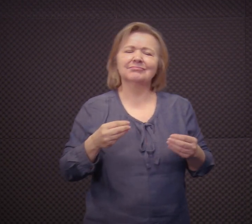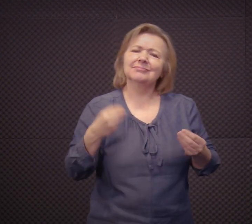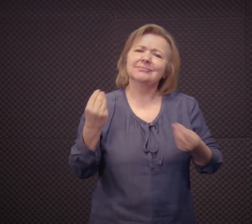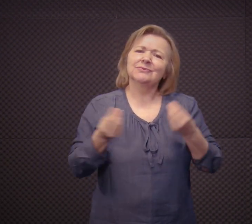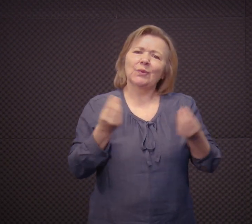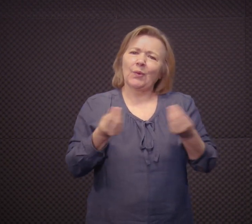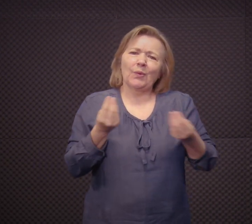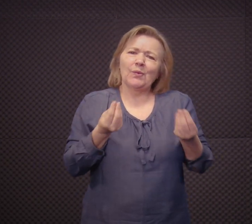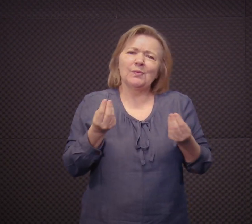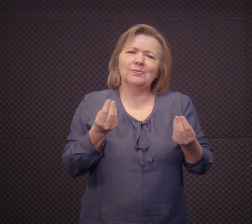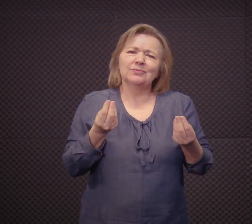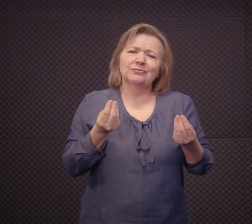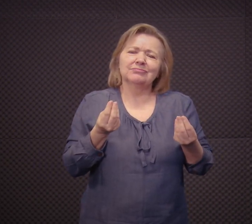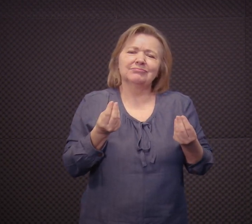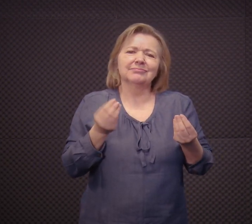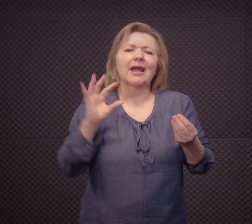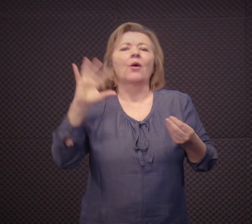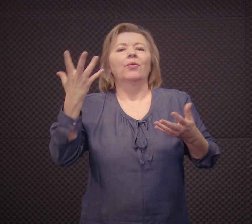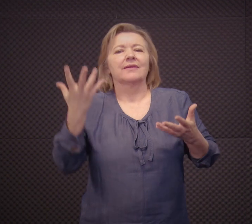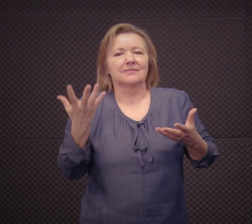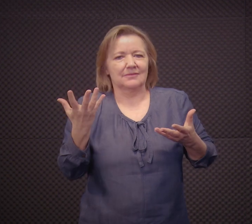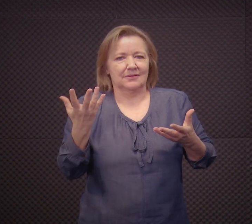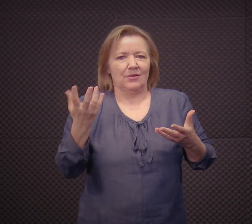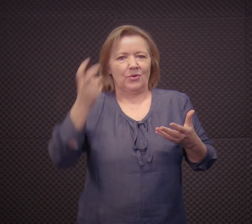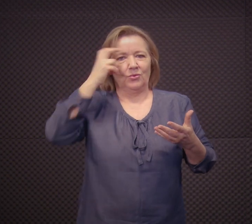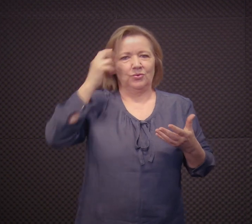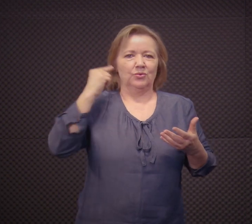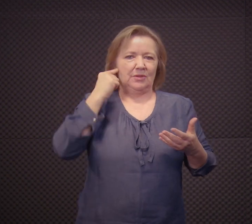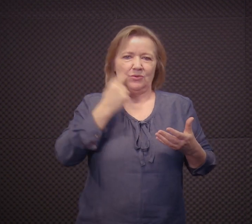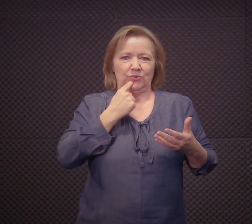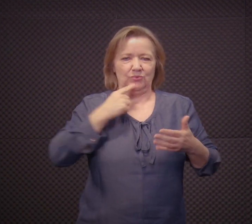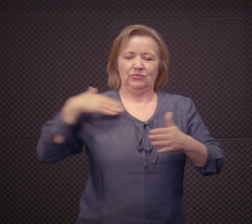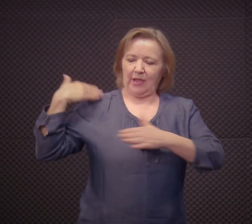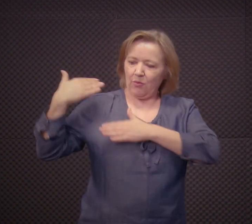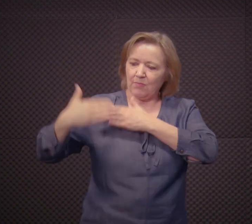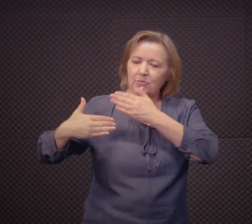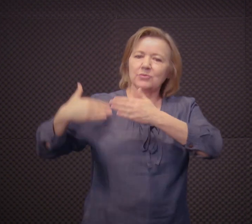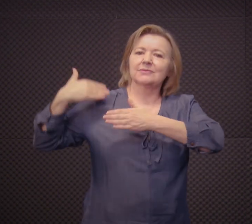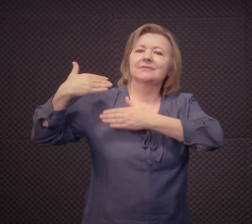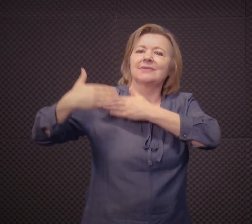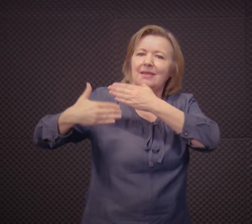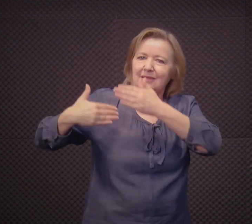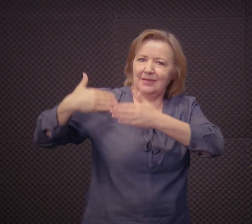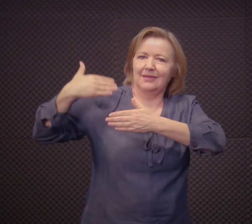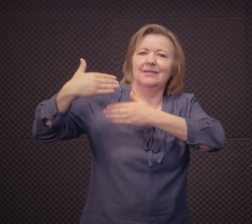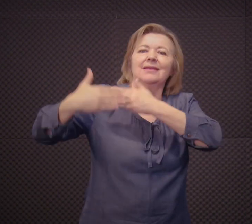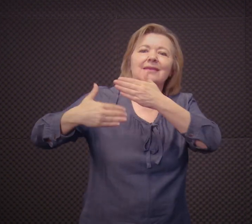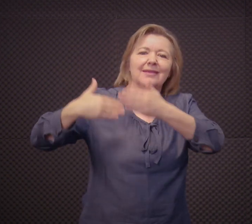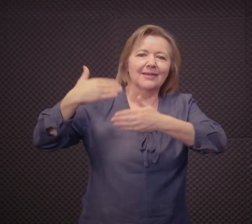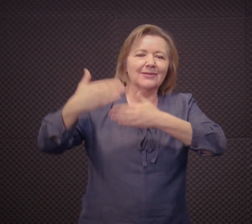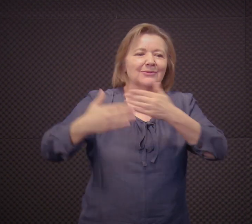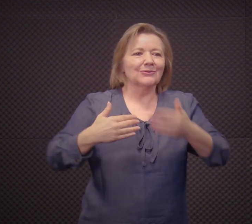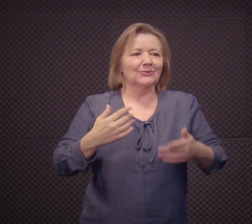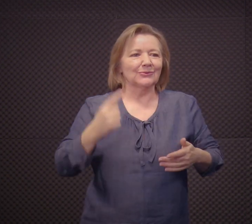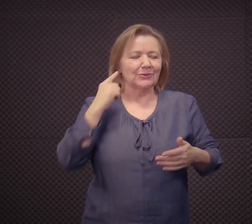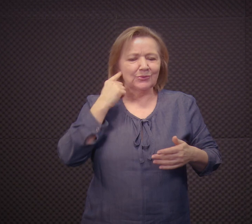Nesta unidade, o que nós vamos ter? O que é esta cultura surda? O que teve de